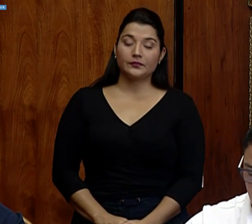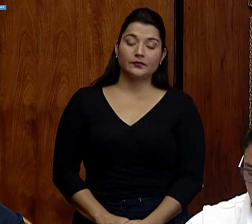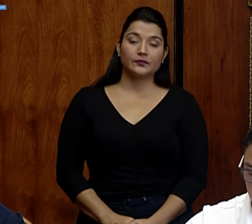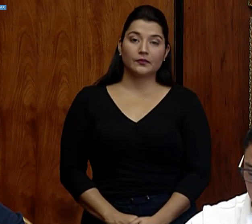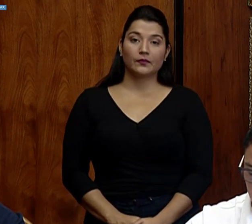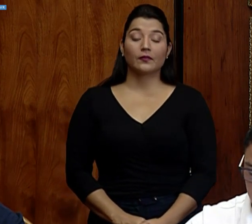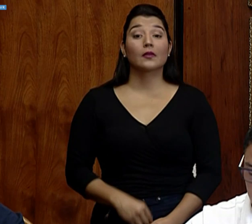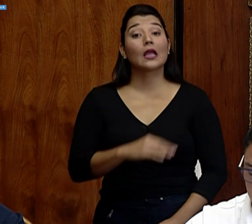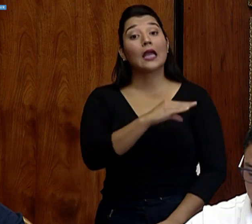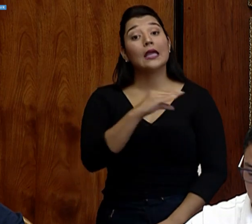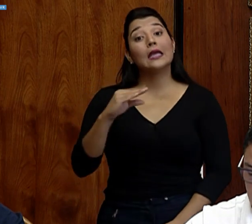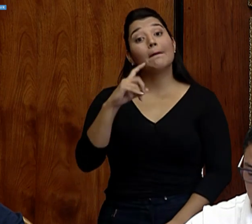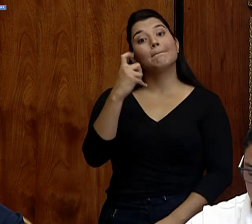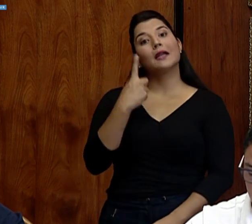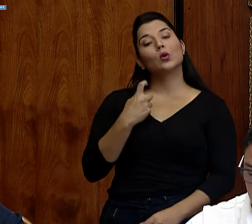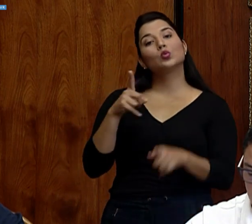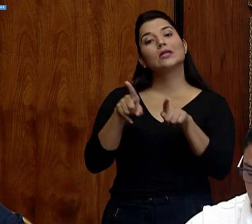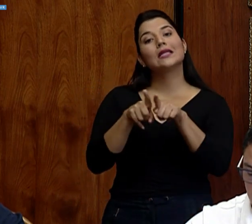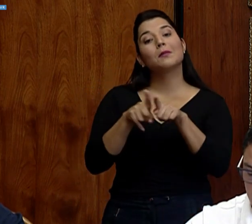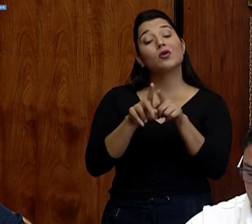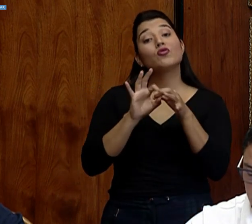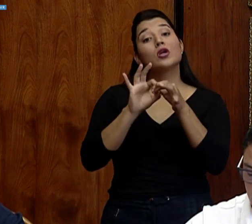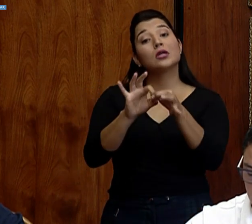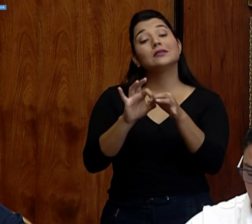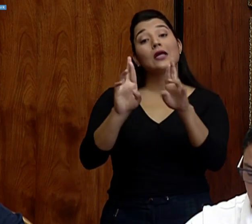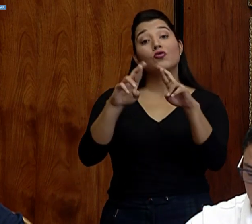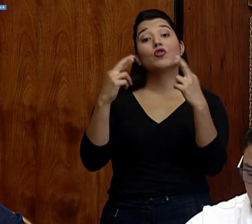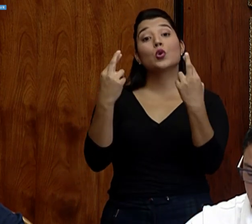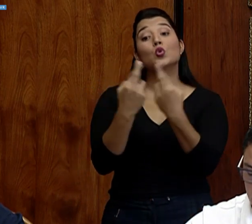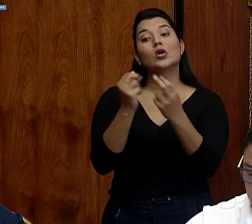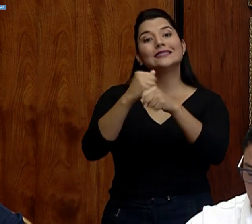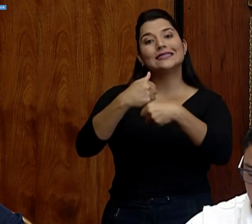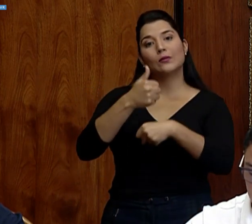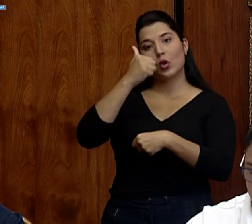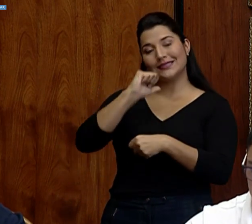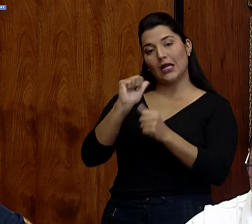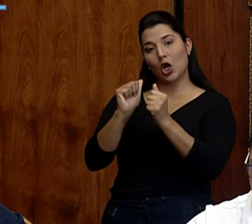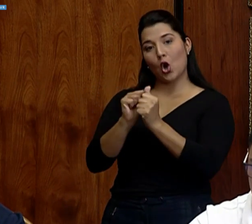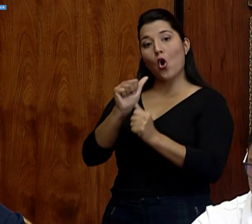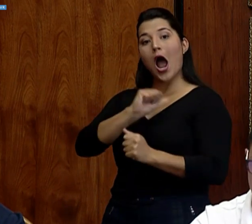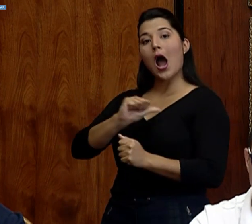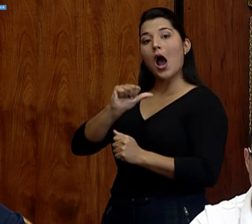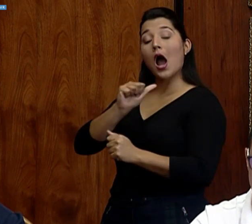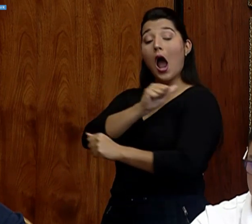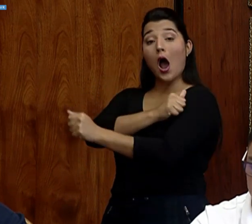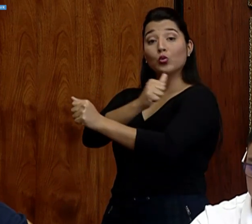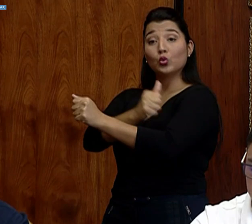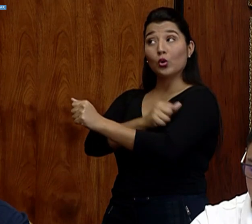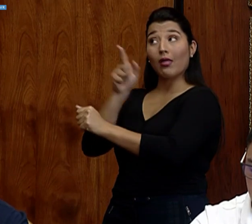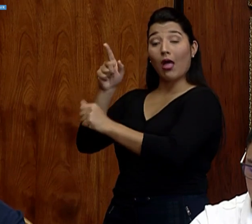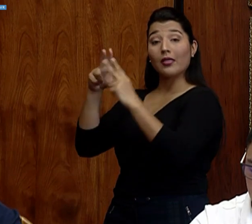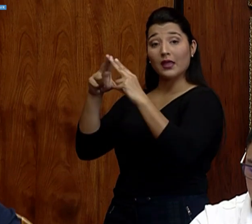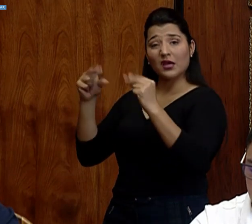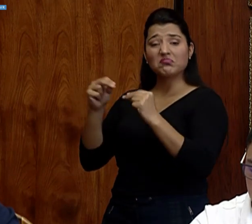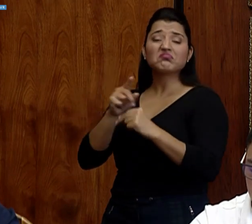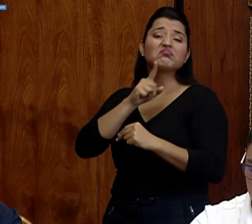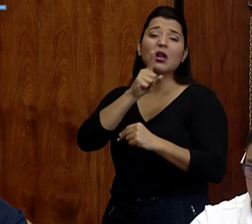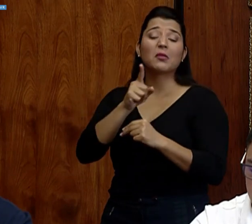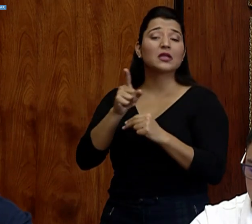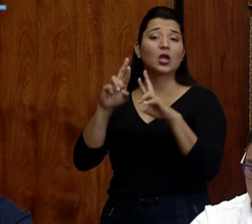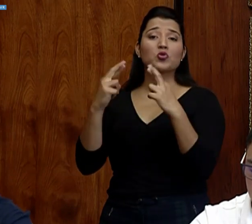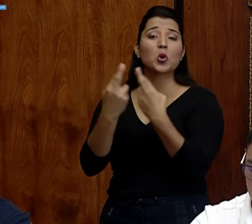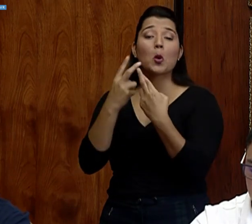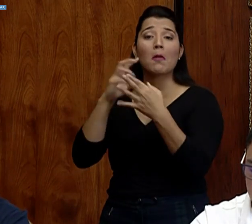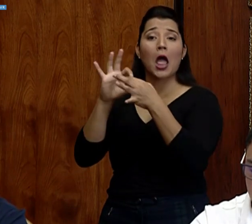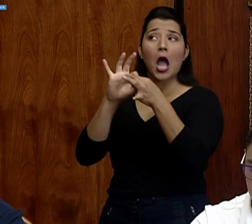Y preguntan también sobre la reunión que efectuamos ayer con autoridades de Nicaragua. En realidad es una reunión de coordinación, una reunión